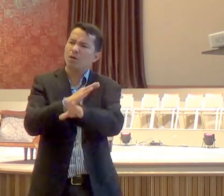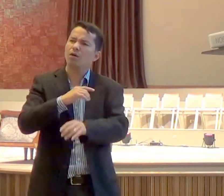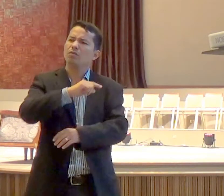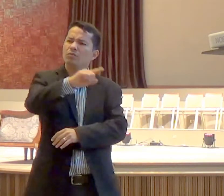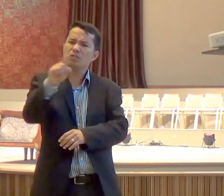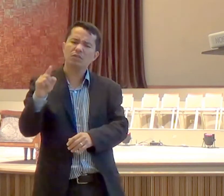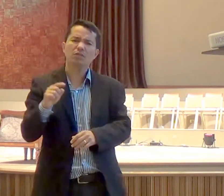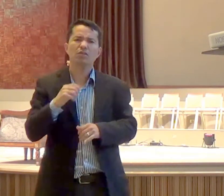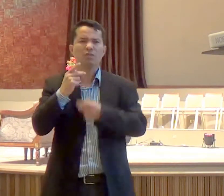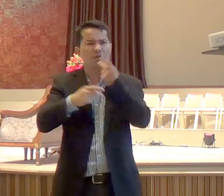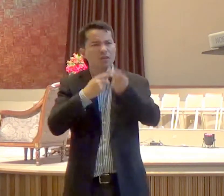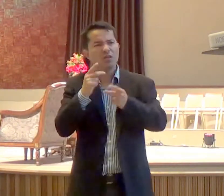o seguinte,